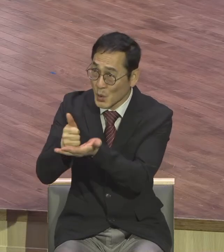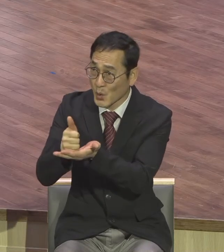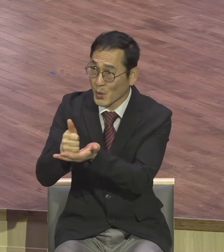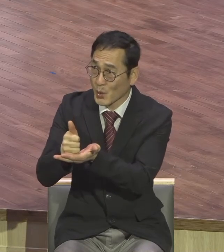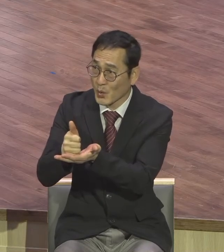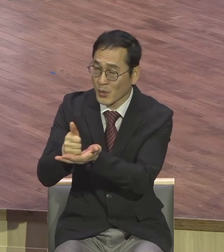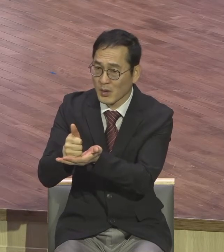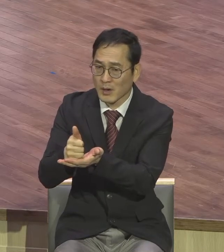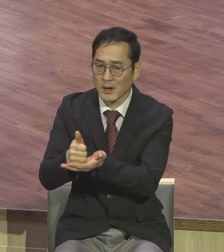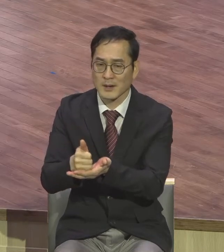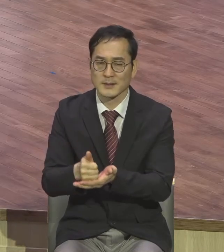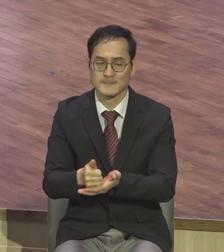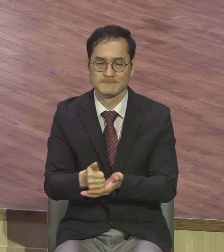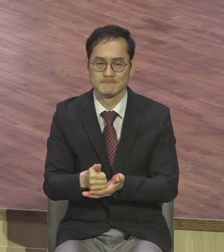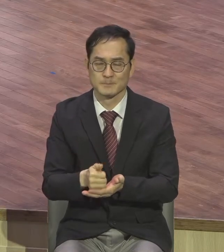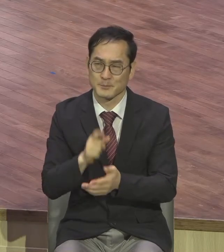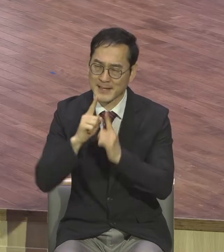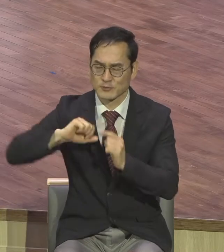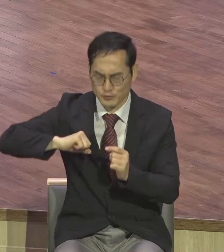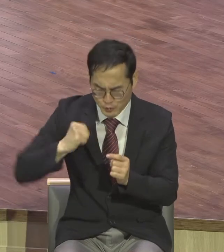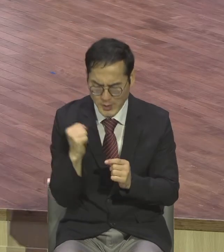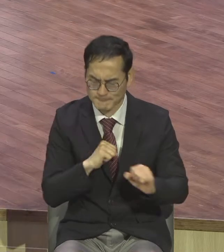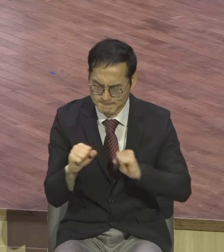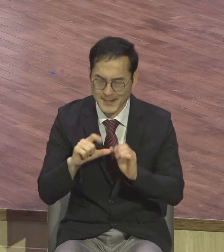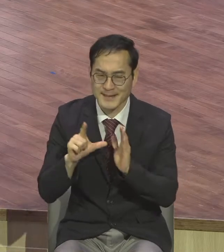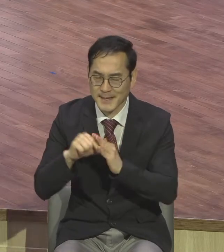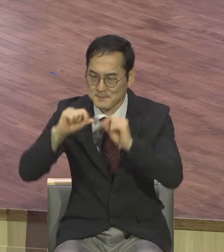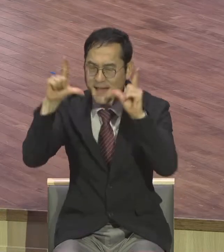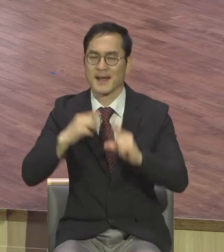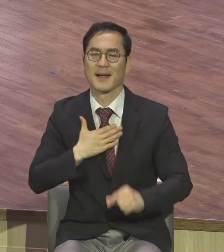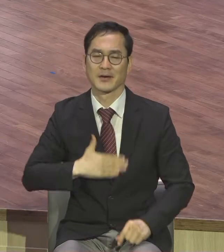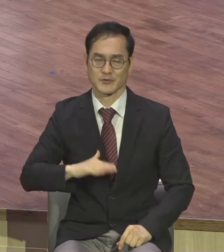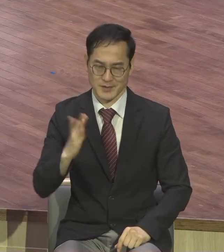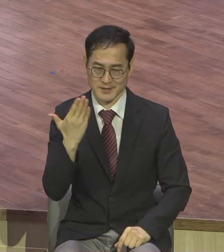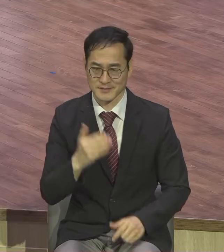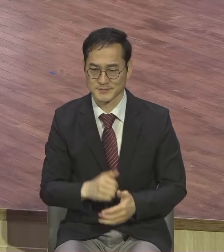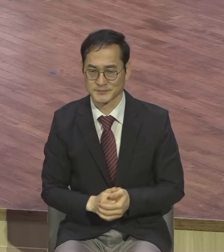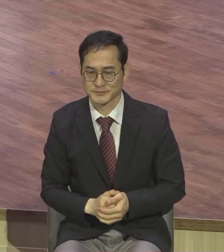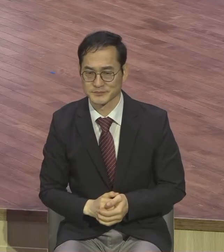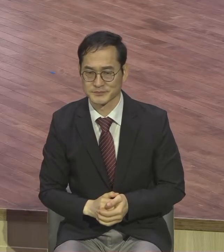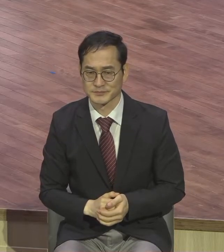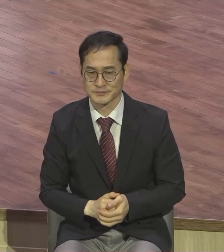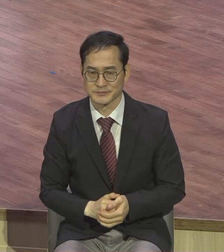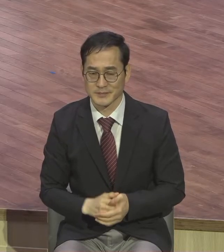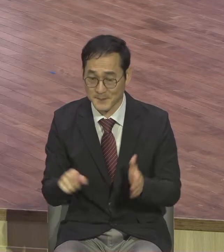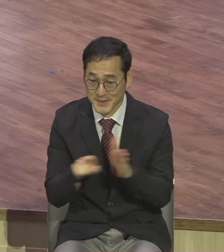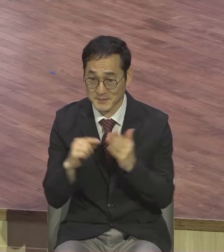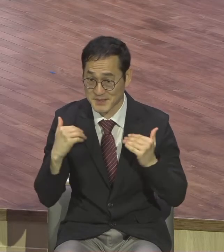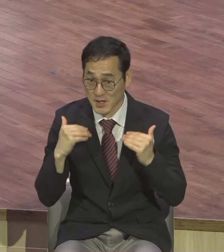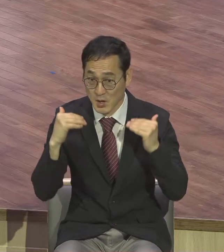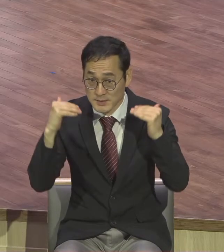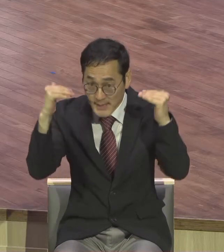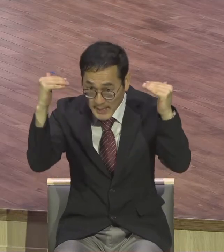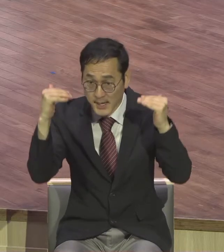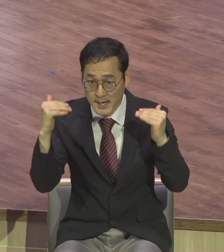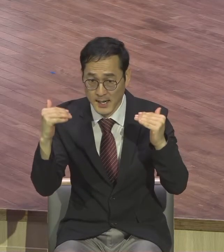응답이에요. 성장하는 신앙생활의 가장 큰 원칙이 뭐냐. 내가 어떻게 하면 나도 신앙이 좀 좋아질까.